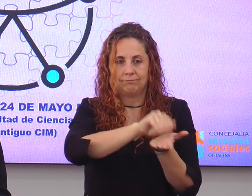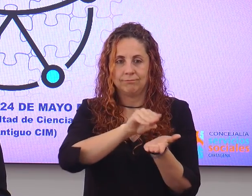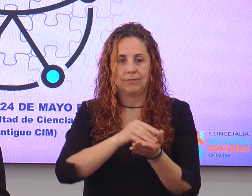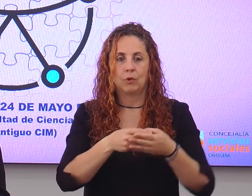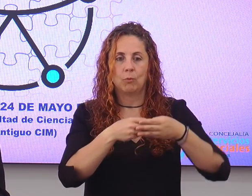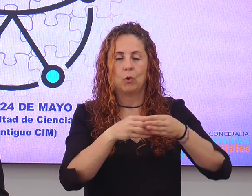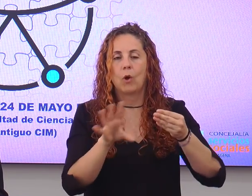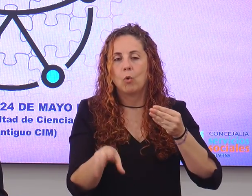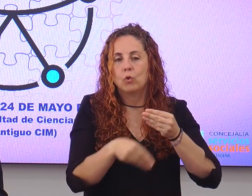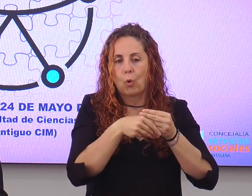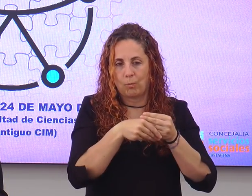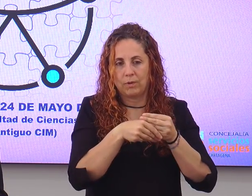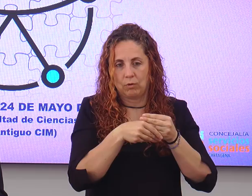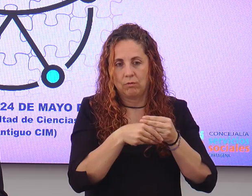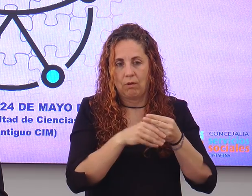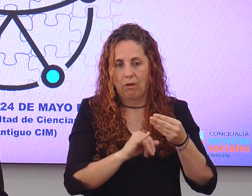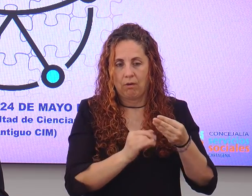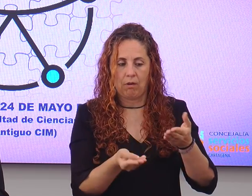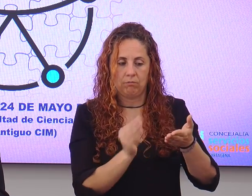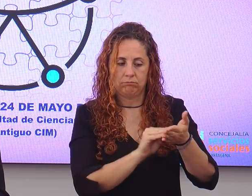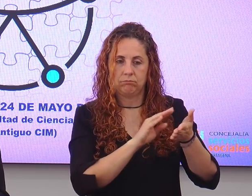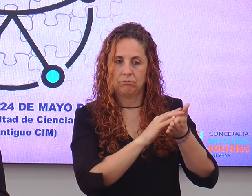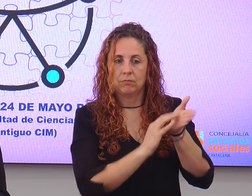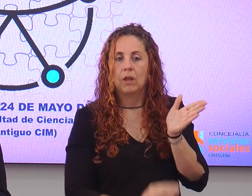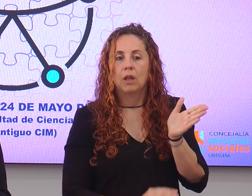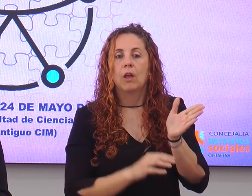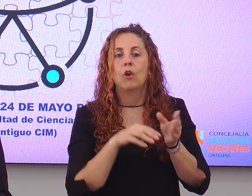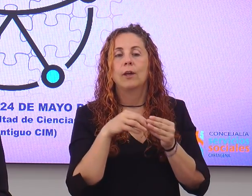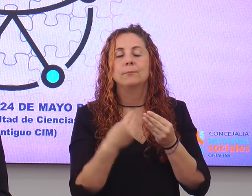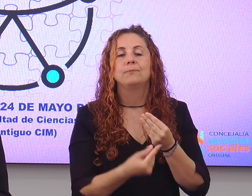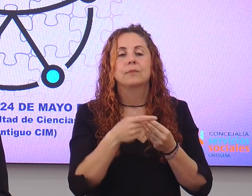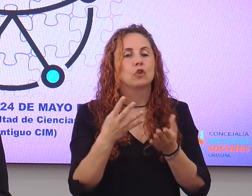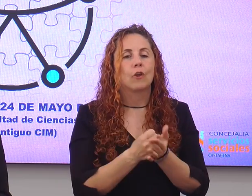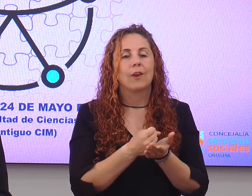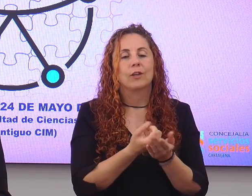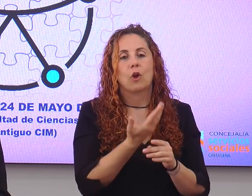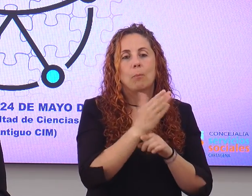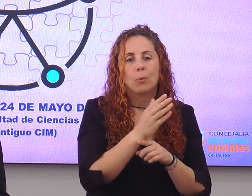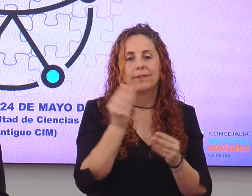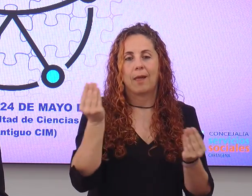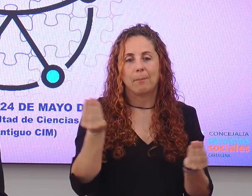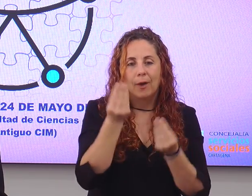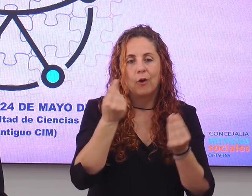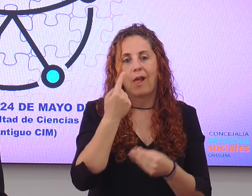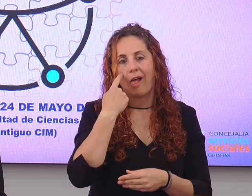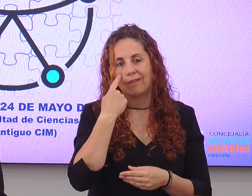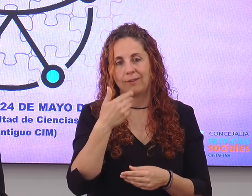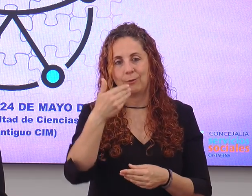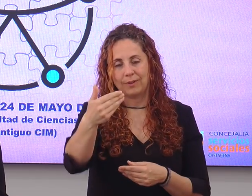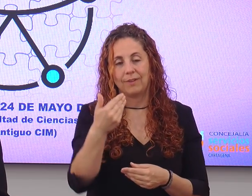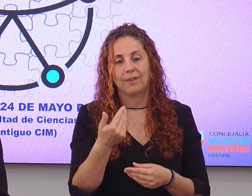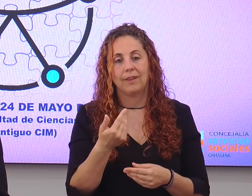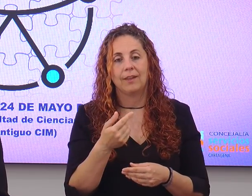en un documento en el que quedarán reflejadas todas las propuestas de mejora a tener en cuenta